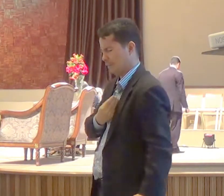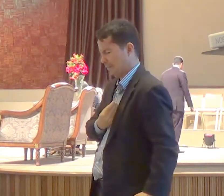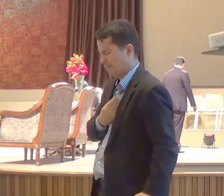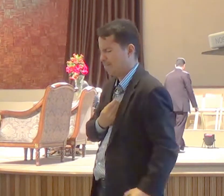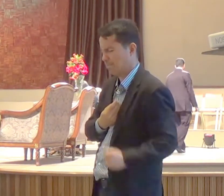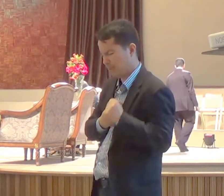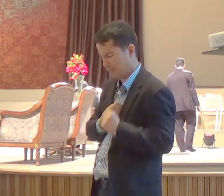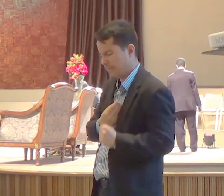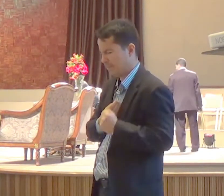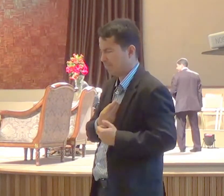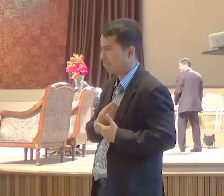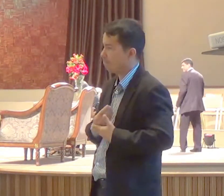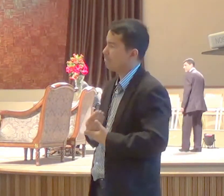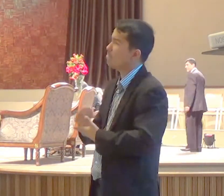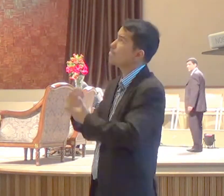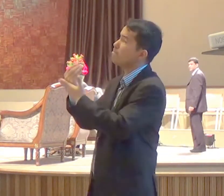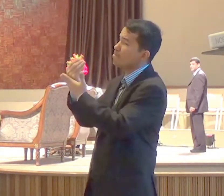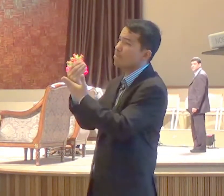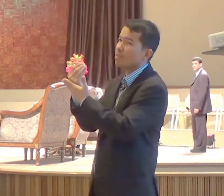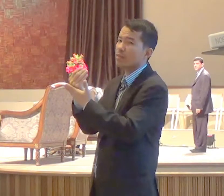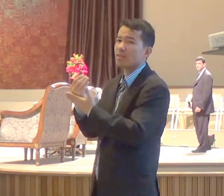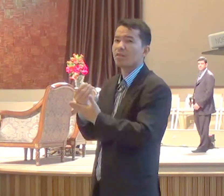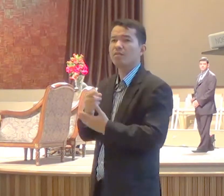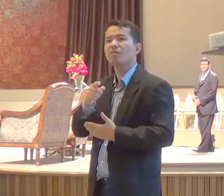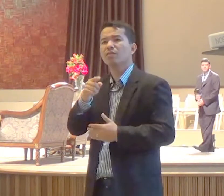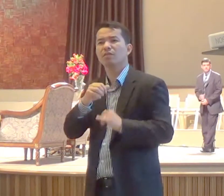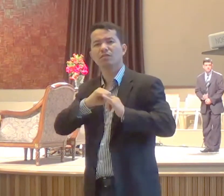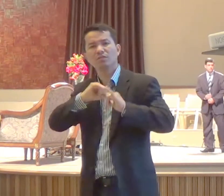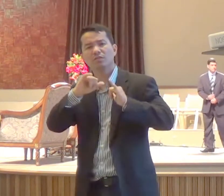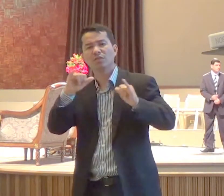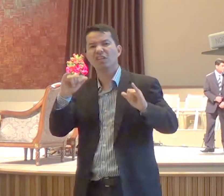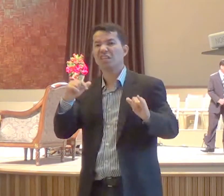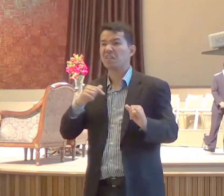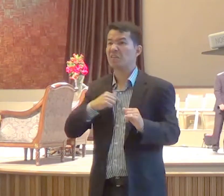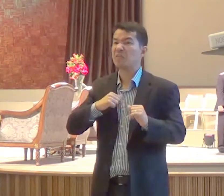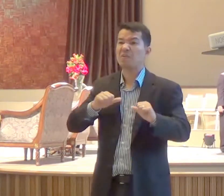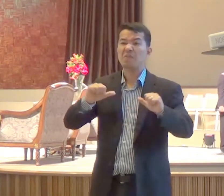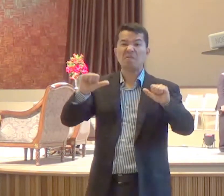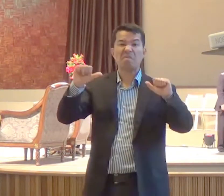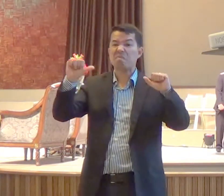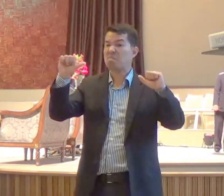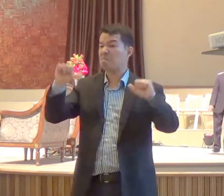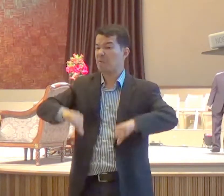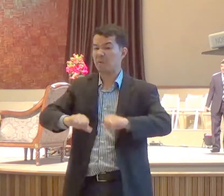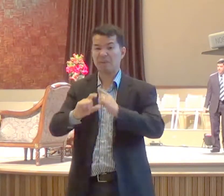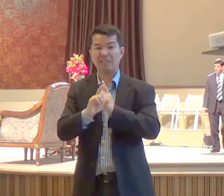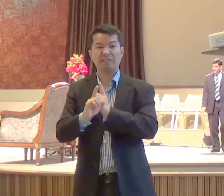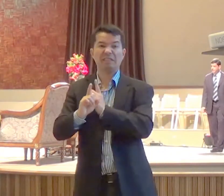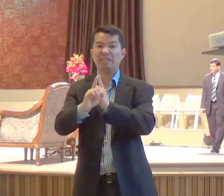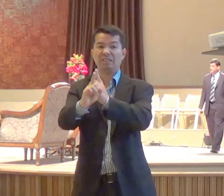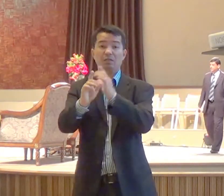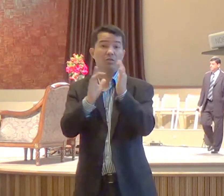eu sou muitas vezes, até pior do que aqueles teus discípulos, porque eles viveram contigo, eles viram o Senhor,